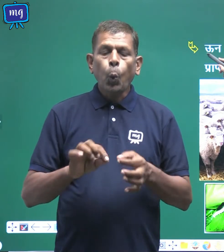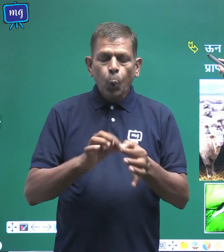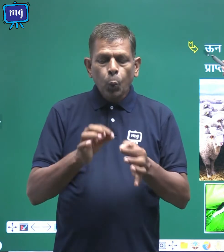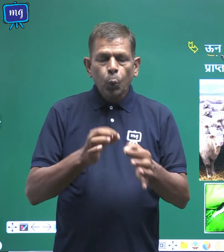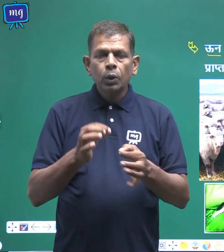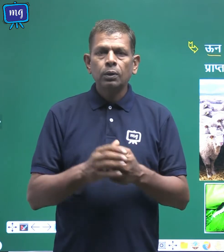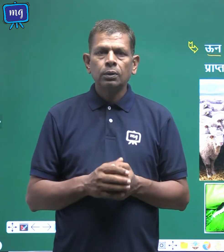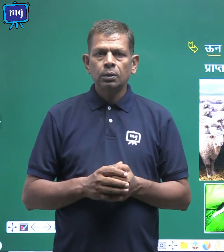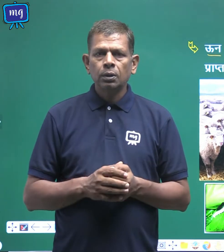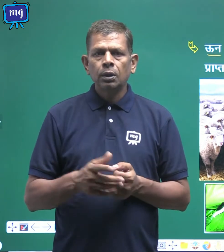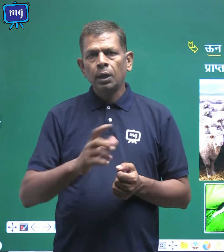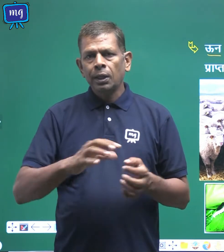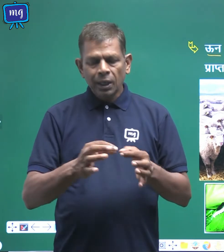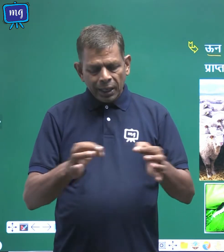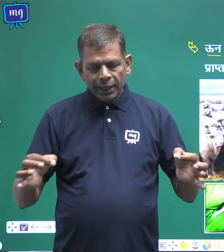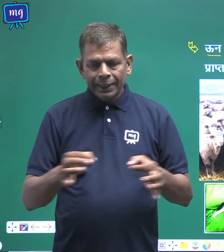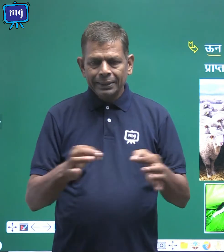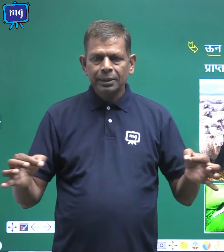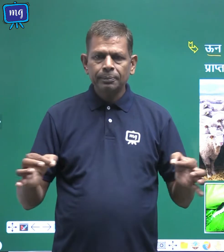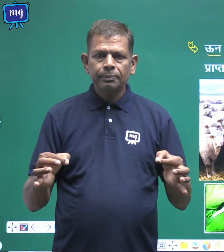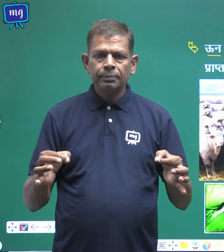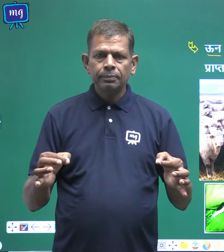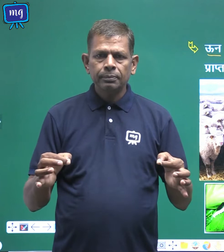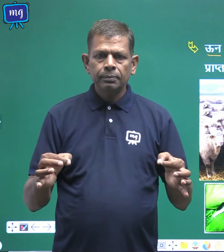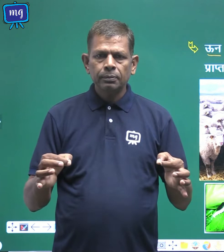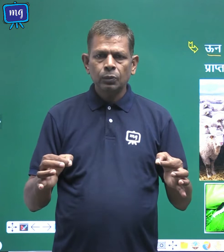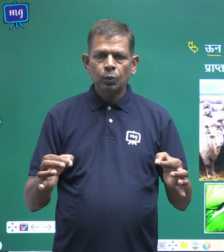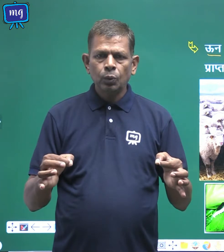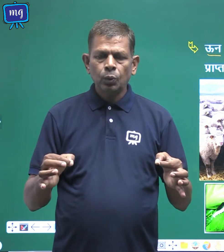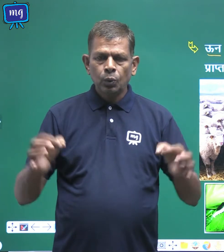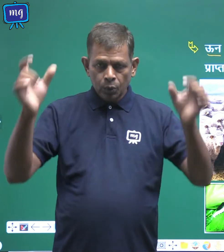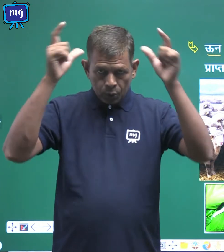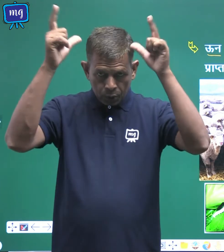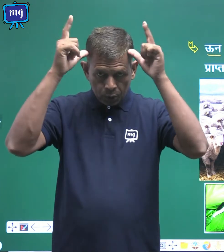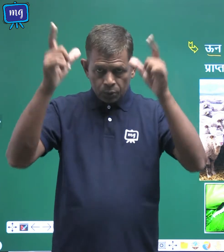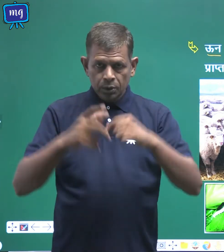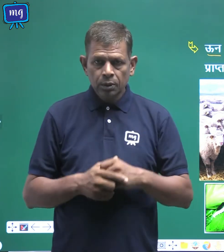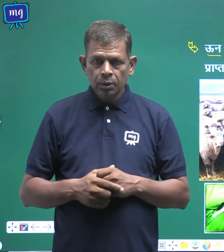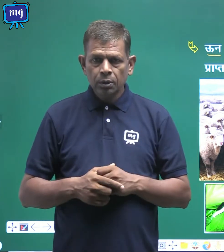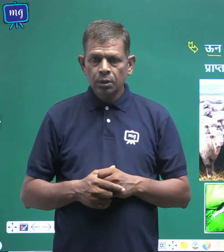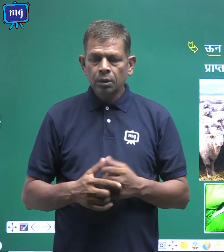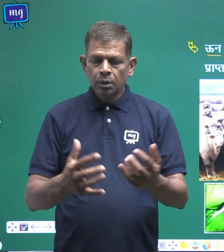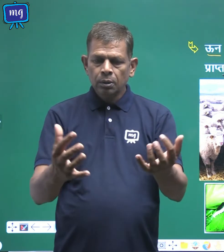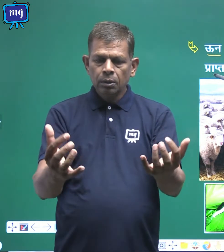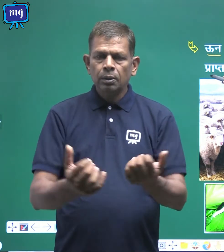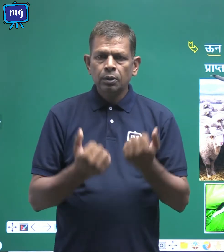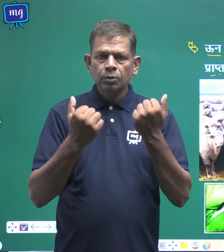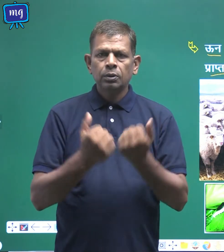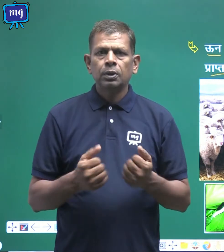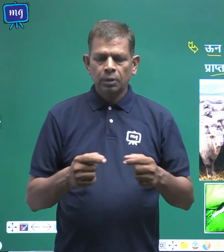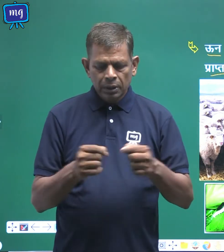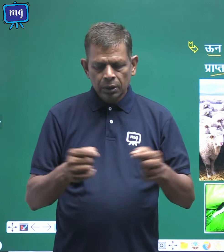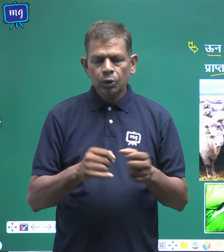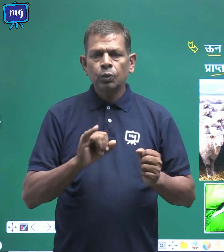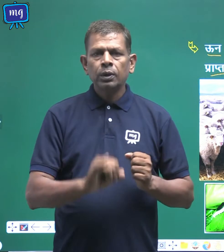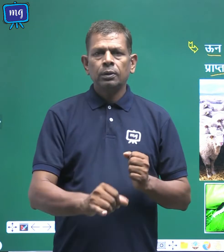उन तथा रेशम जन्तु से प्राप्थ होने वाले तन्तु